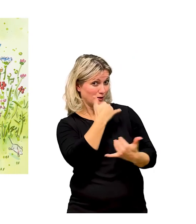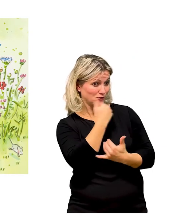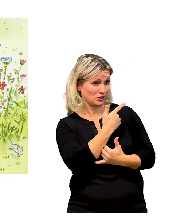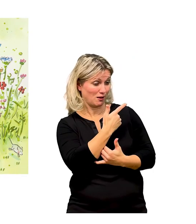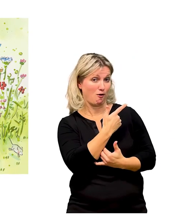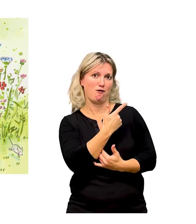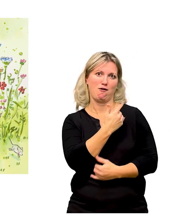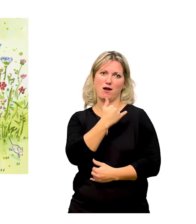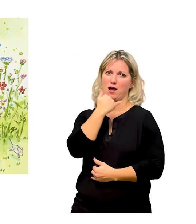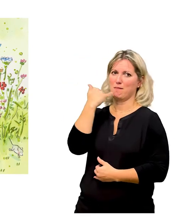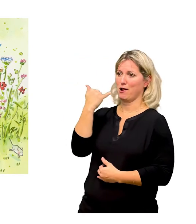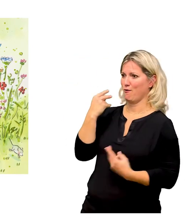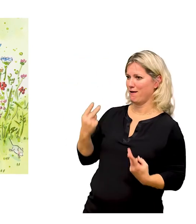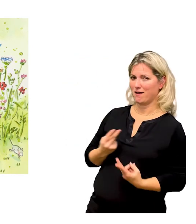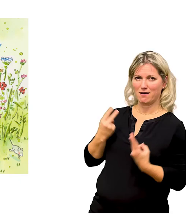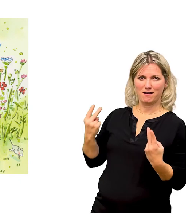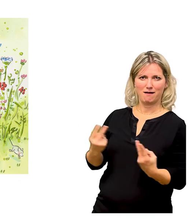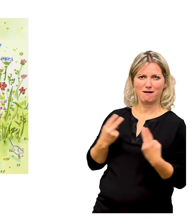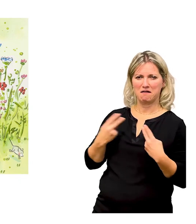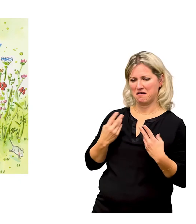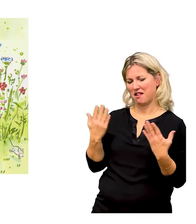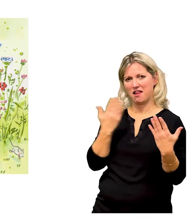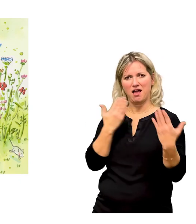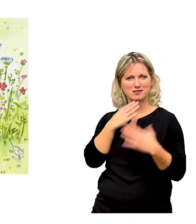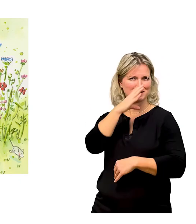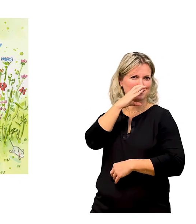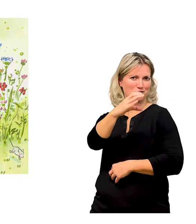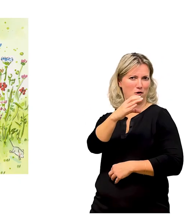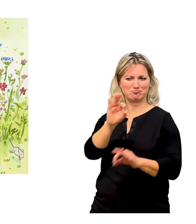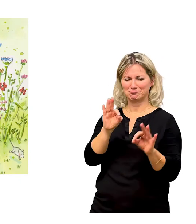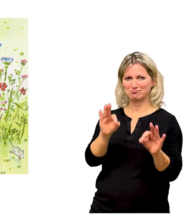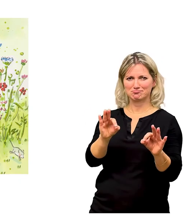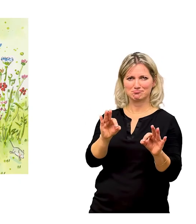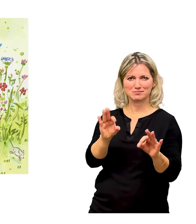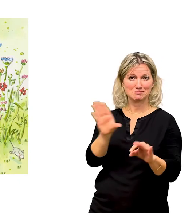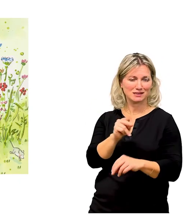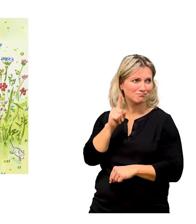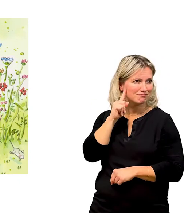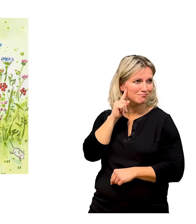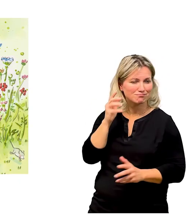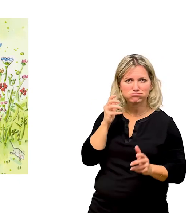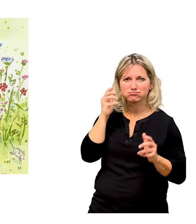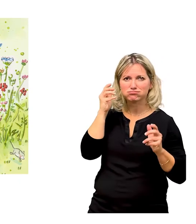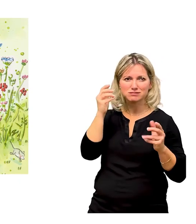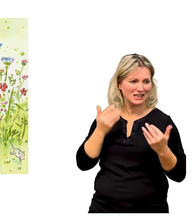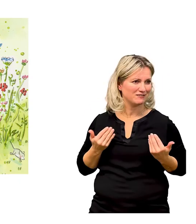Suna. Emilio strahlt. Klar, wir haben ein super Lese zu. Und brummt er auch, wenn in unserer